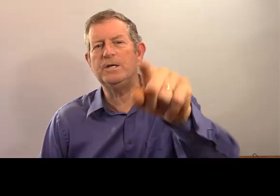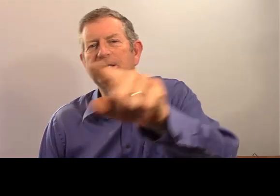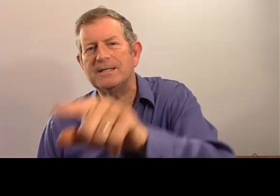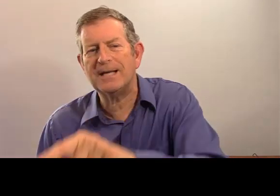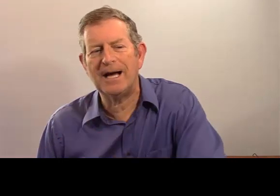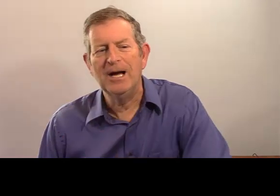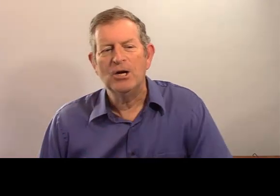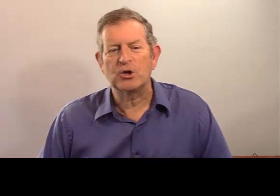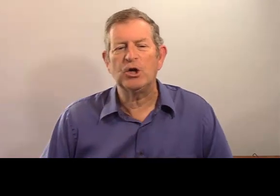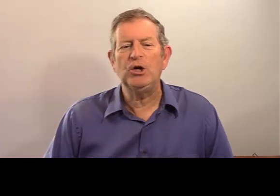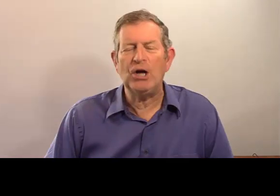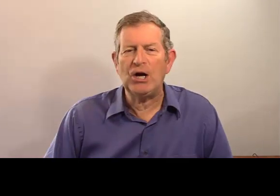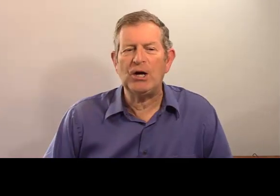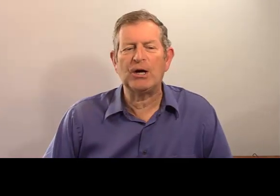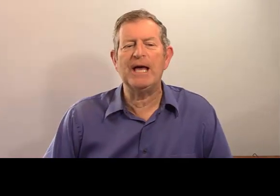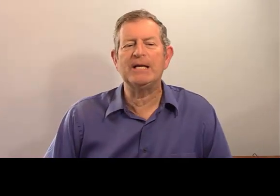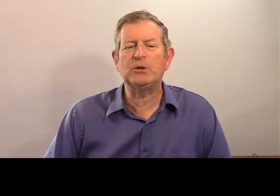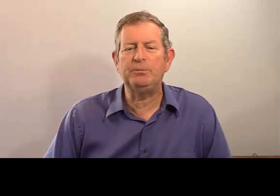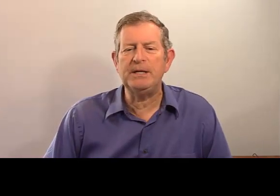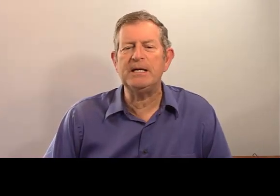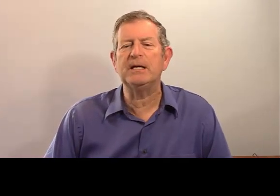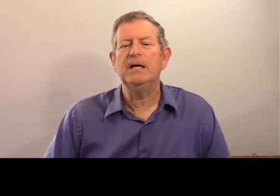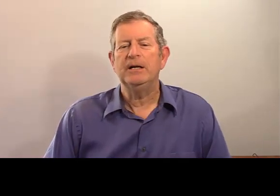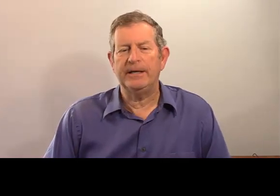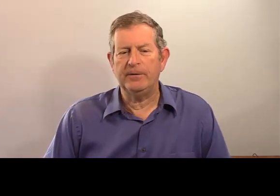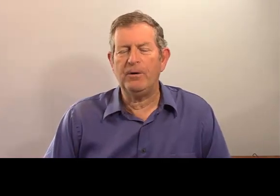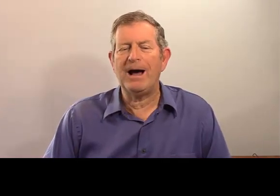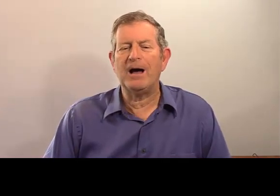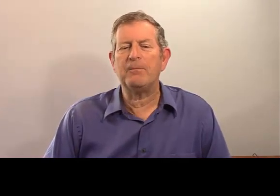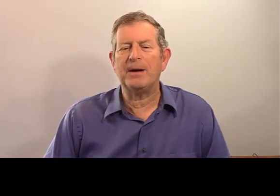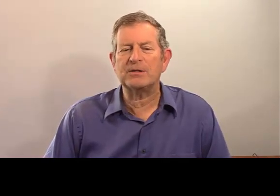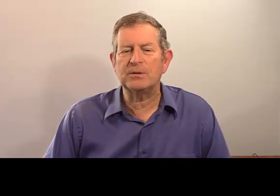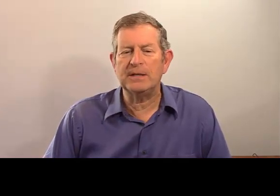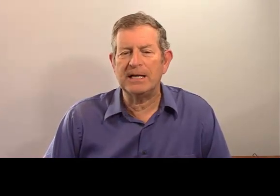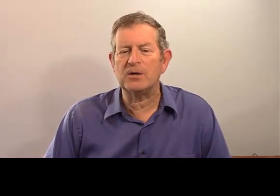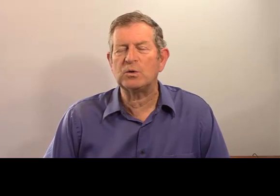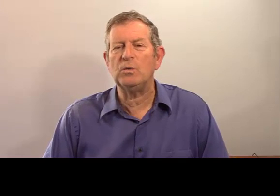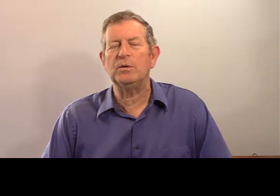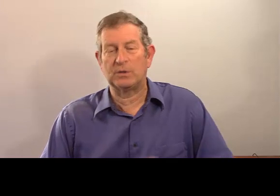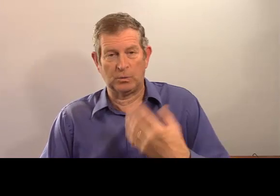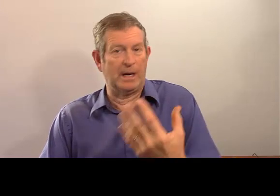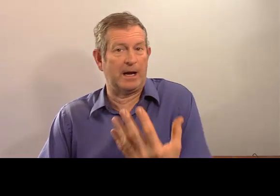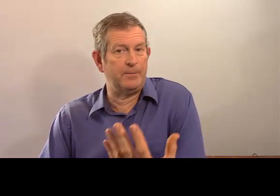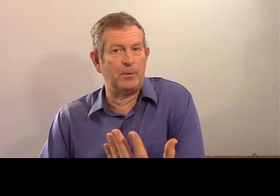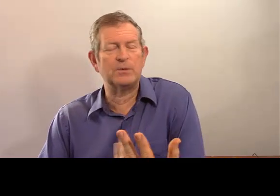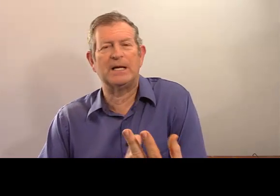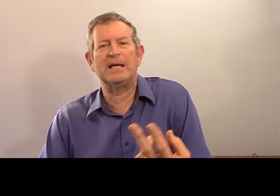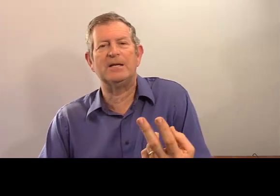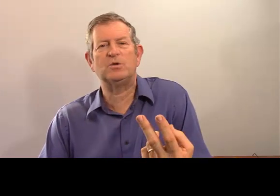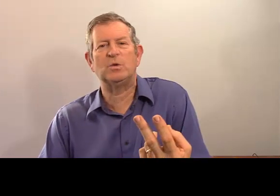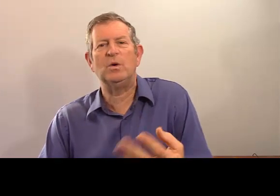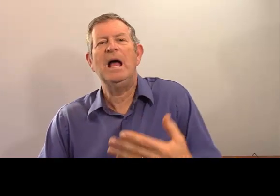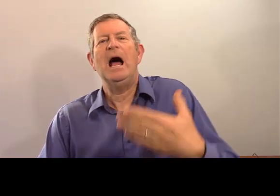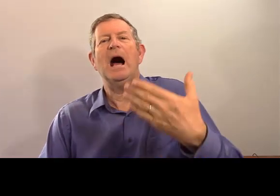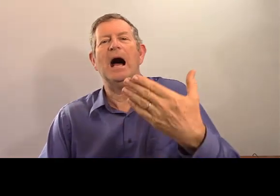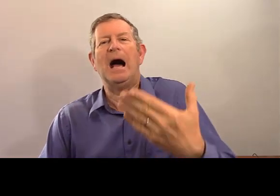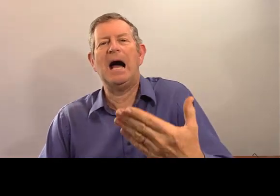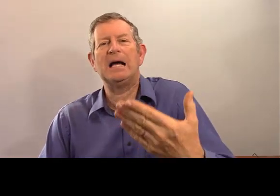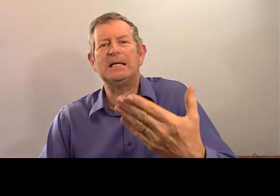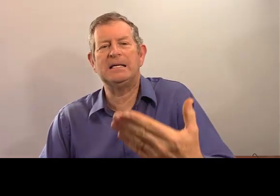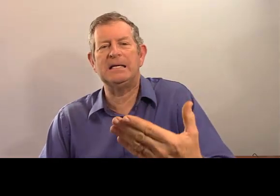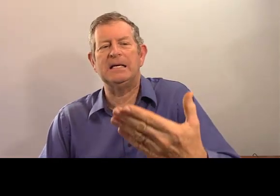Oui, c'est ça. Je leur explique les devoirs parce que les garçons sont la réponse à la question.